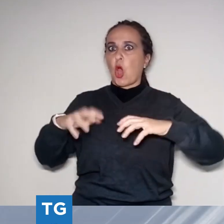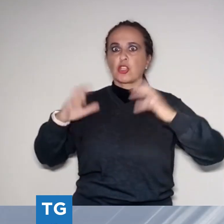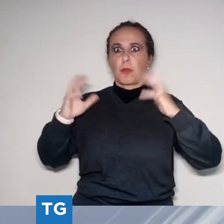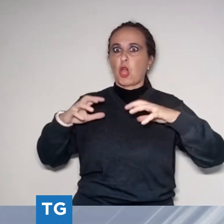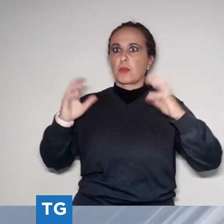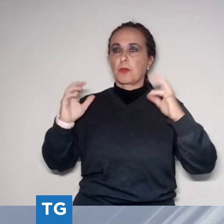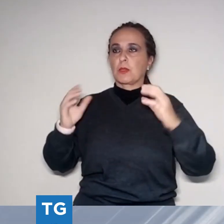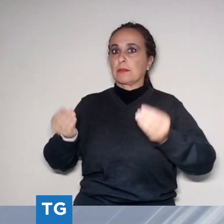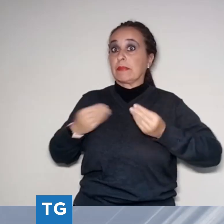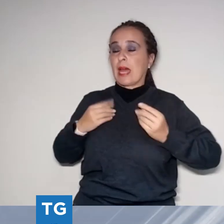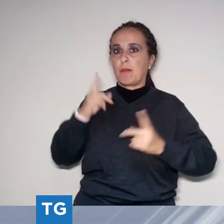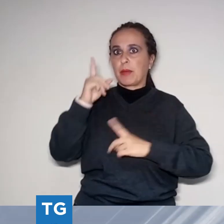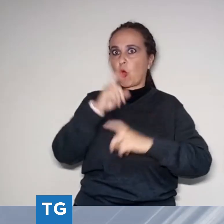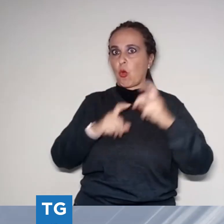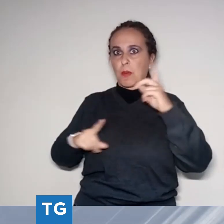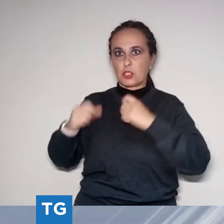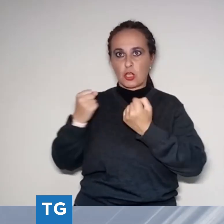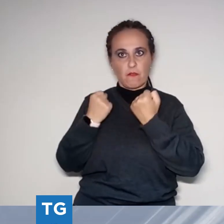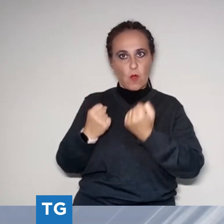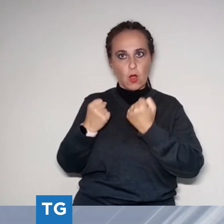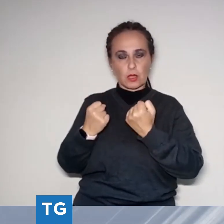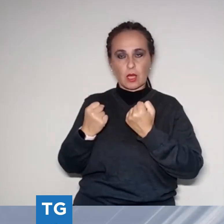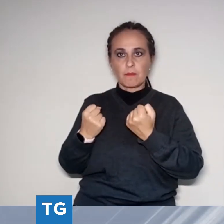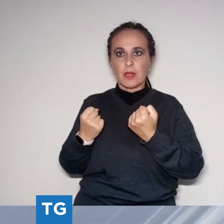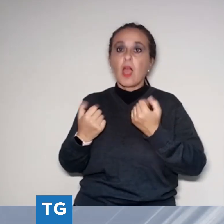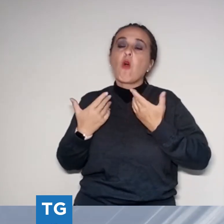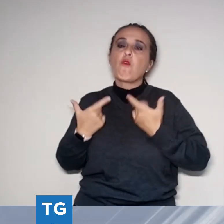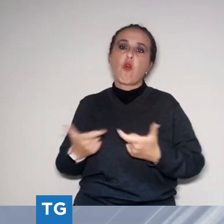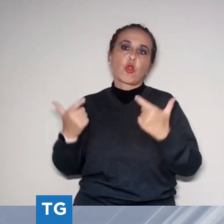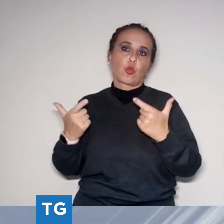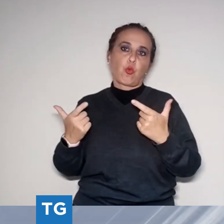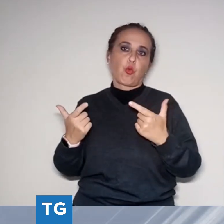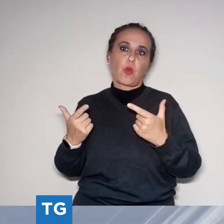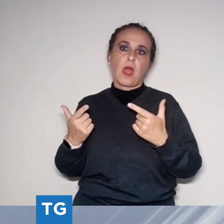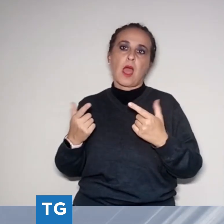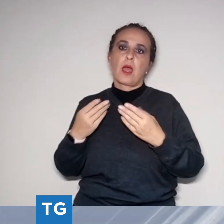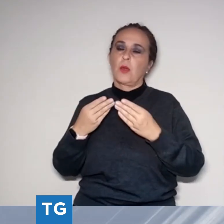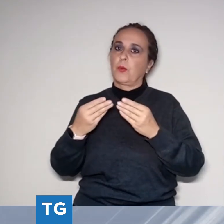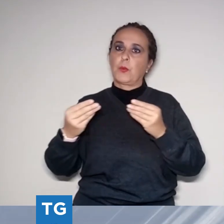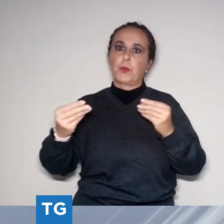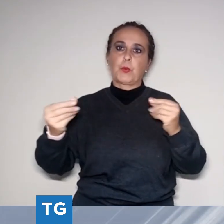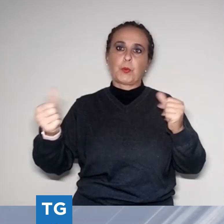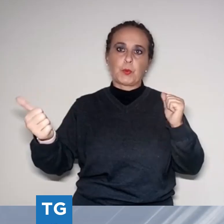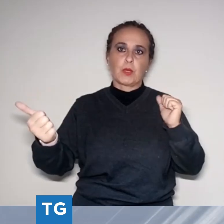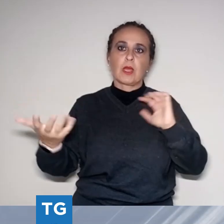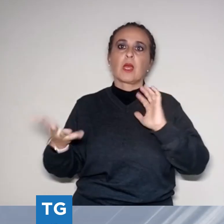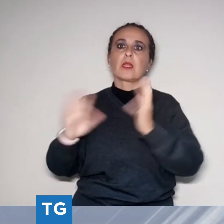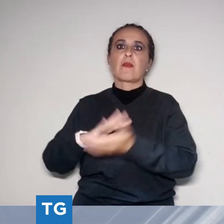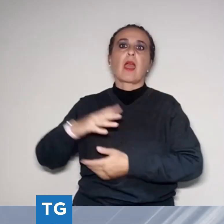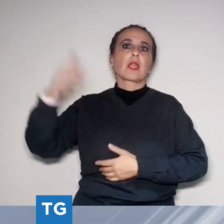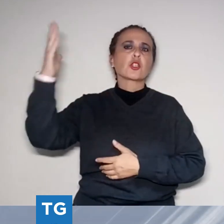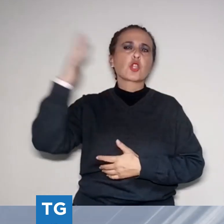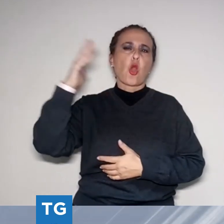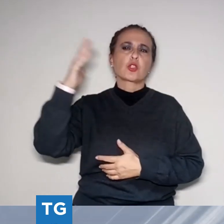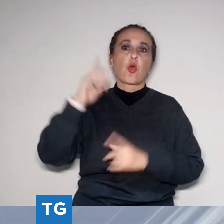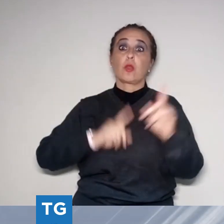eccessivo, però la situazione alla fine ha preso abbastanza corpo e quindi a giugno abbiamo avuto un